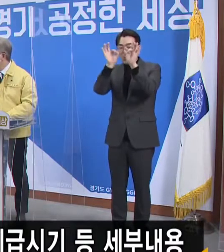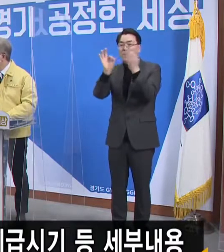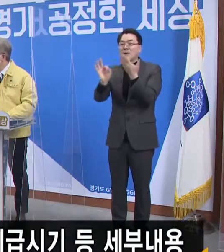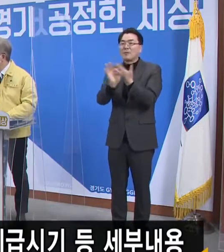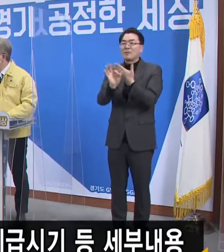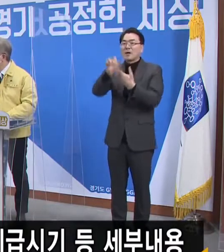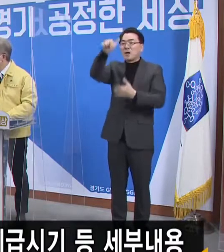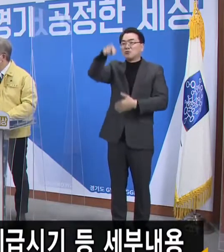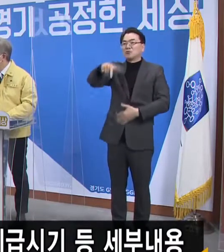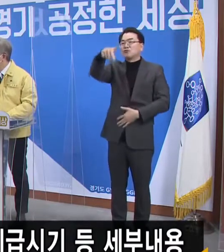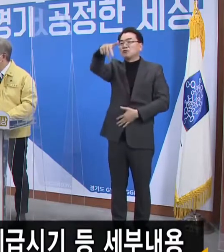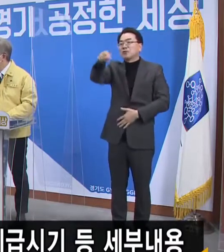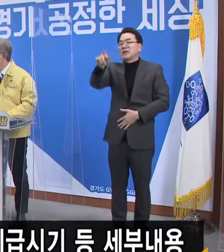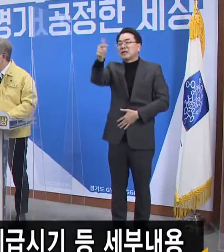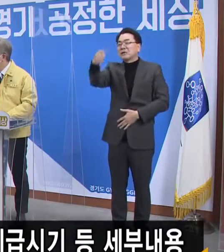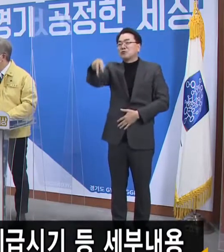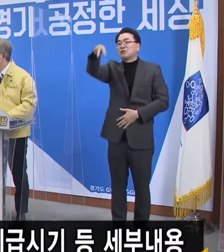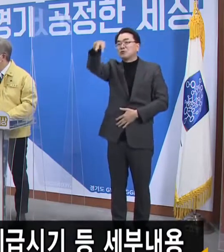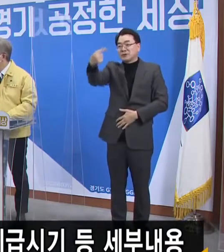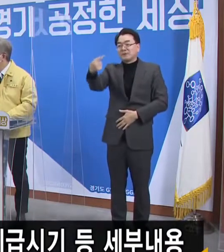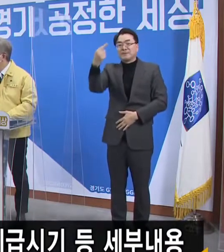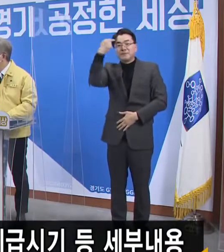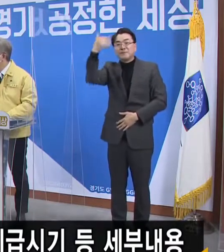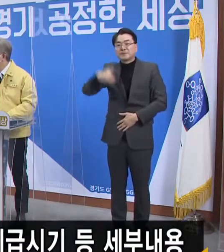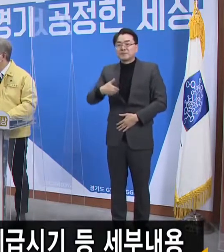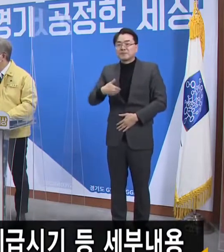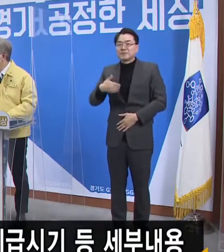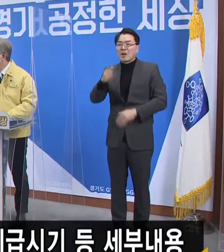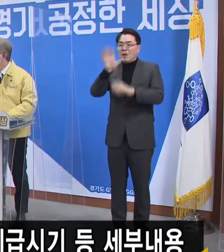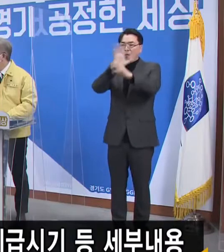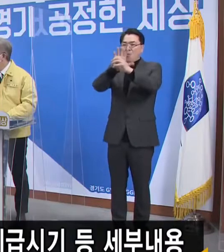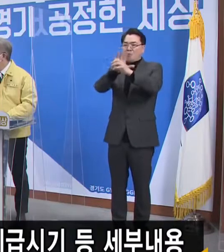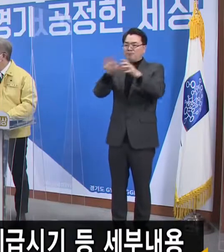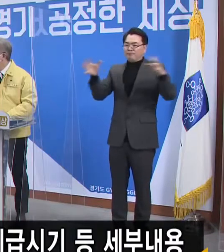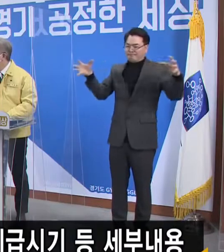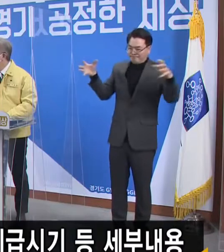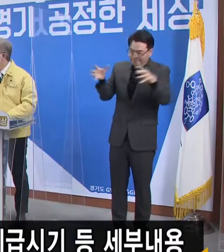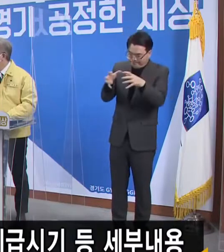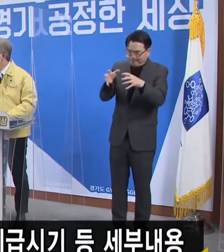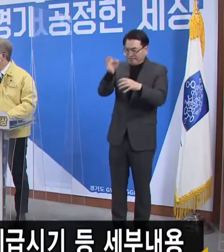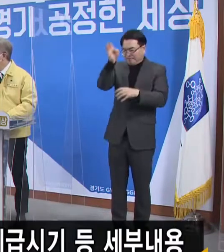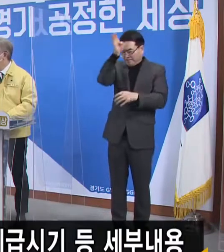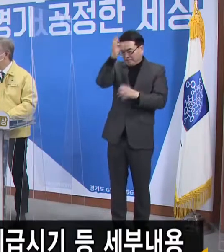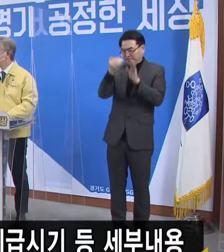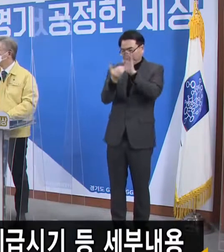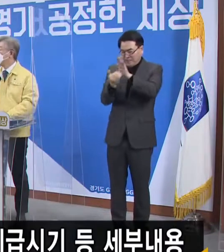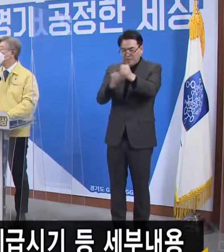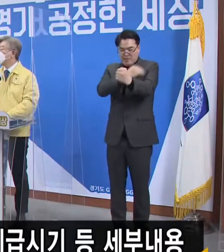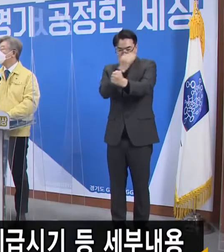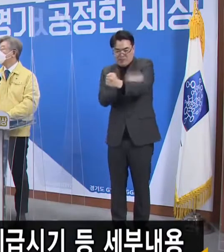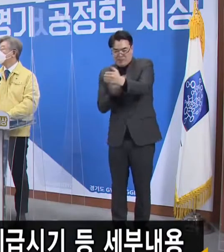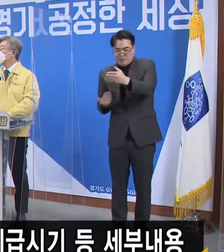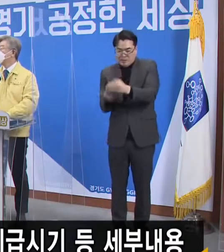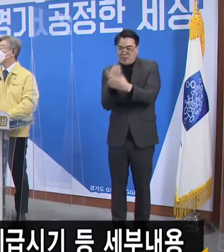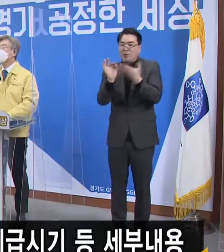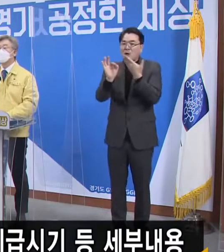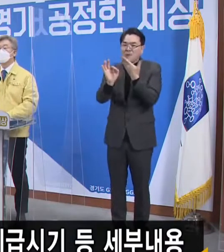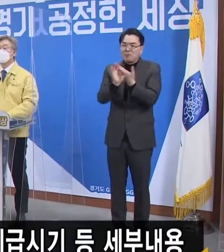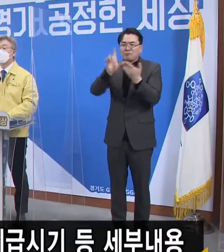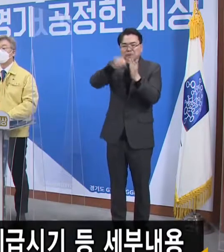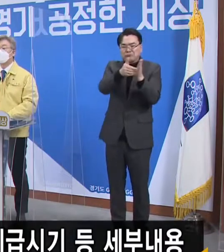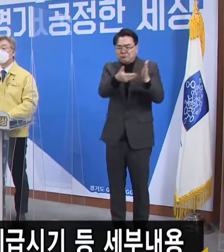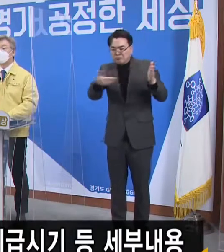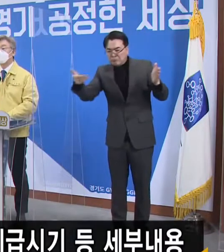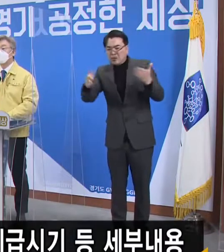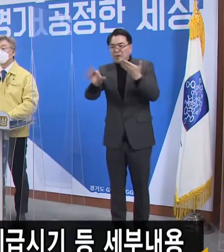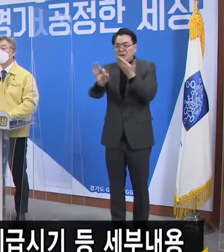국제뉴스 김만구 기자입니다. 코로나 집단 면역이 형성되려면 상당한 시간이 필요할 것으로 보는데 차후 소비지원금